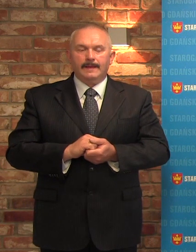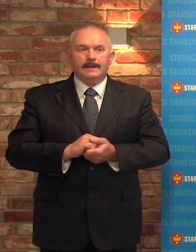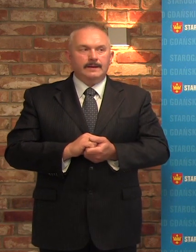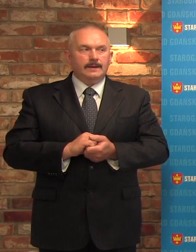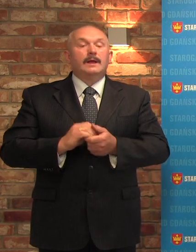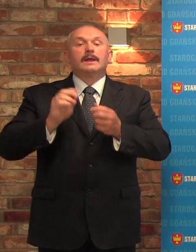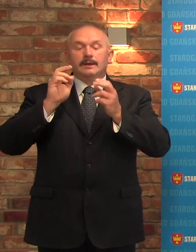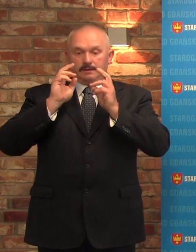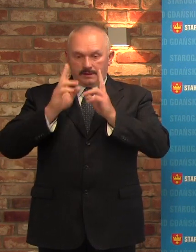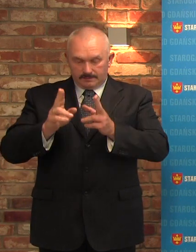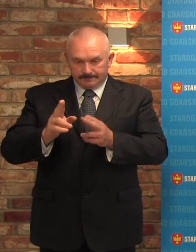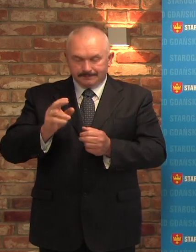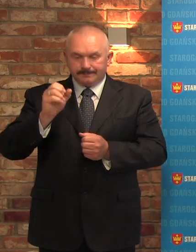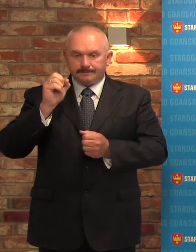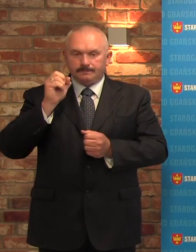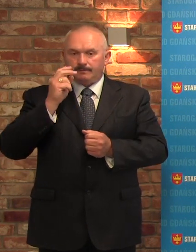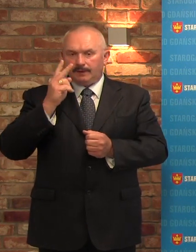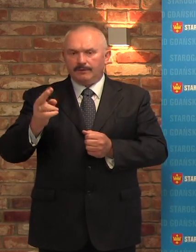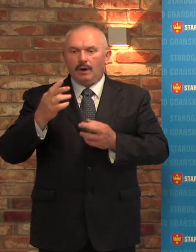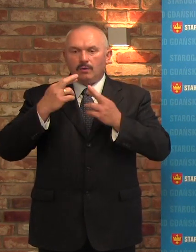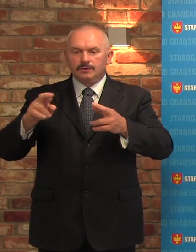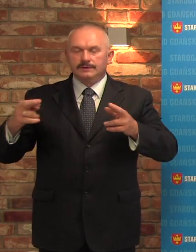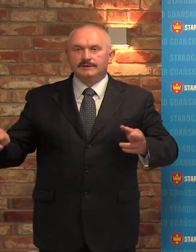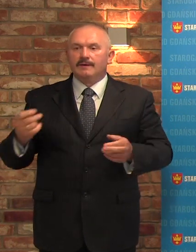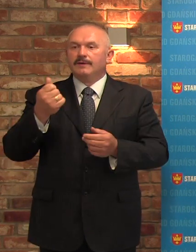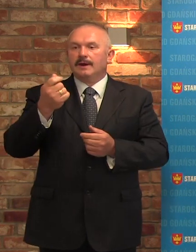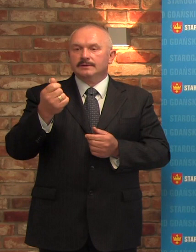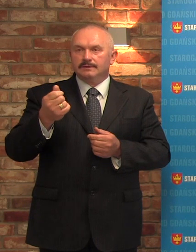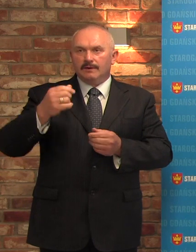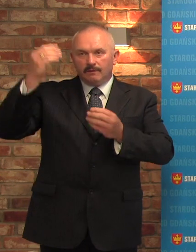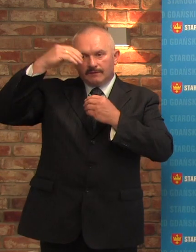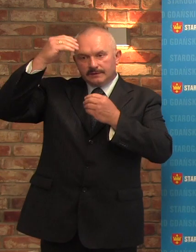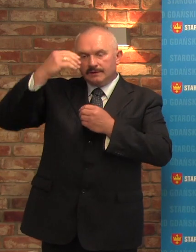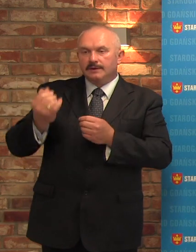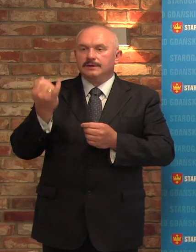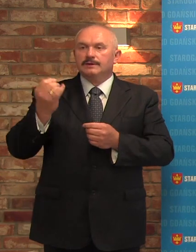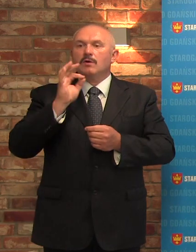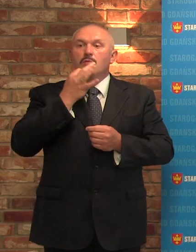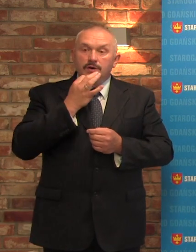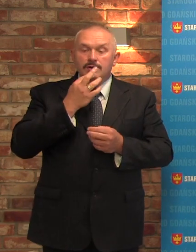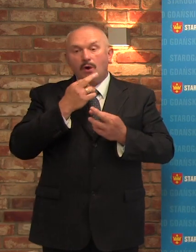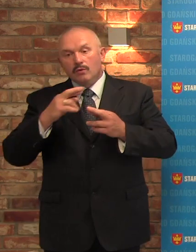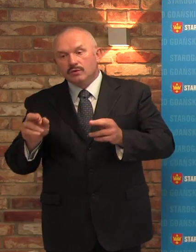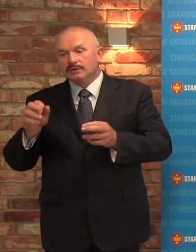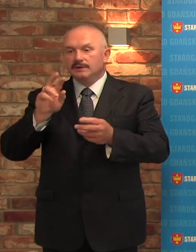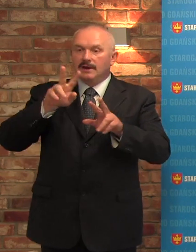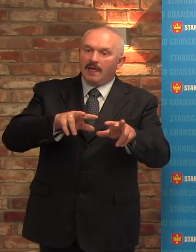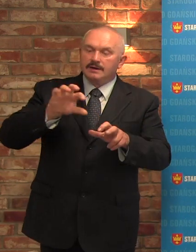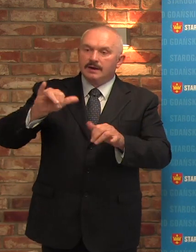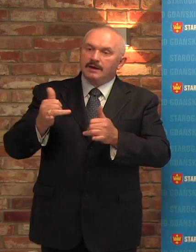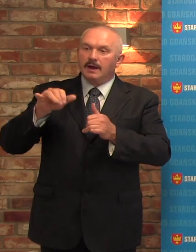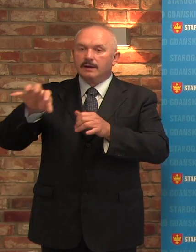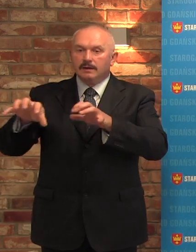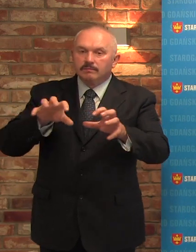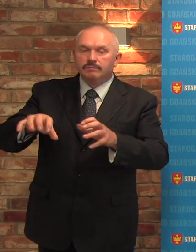Rzeczywiście widać znaczną różnicę w finansowaniu kształcenia dzieci i młodzieży w wielu dyscyplinach sportu. To